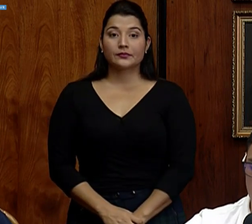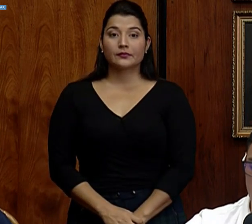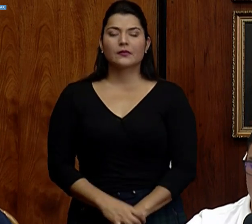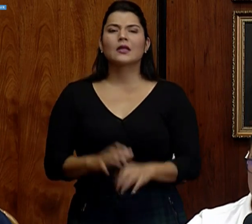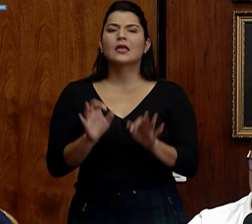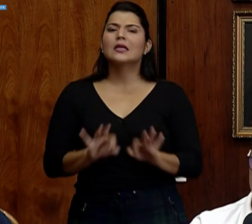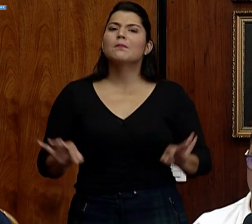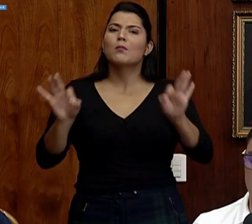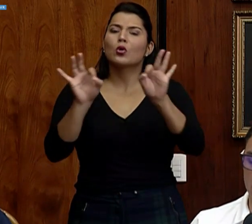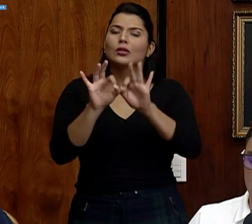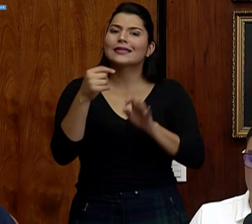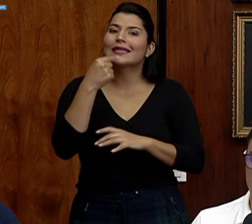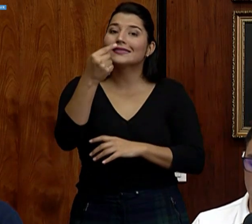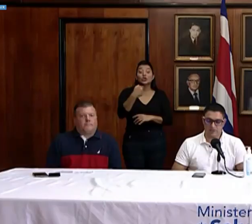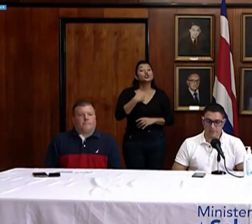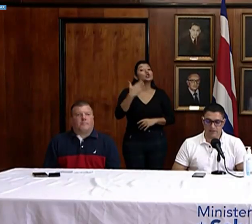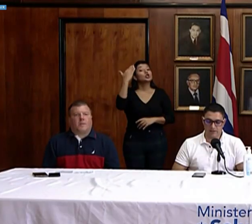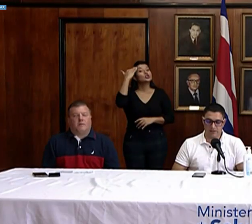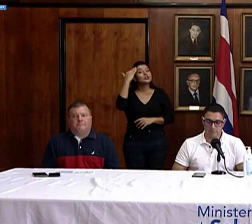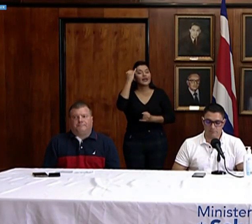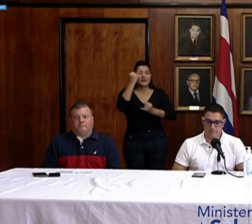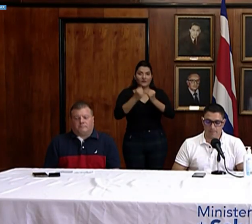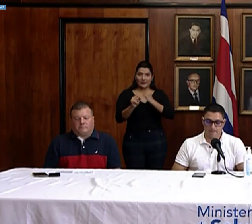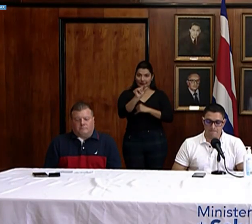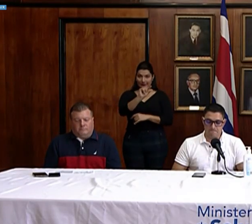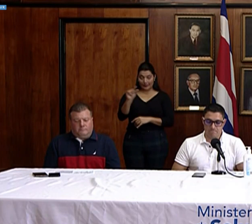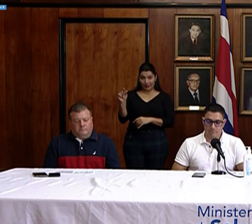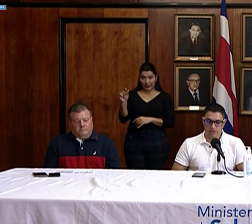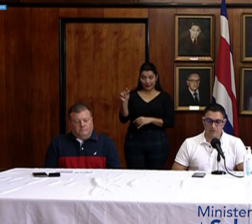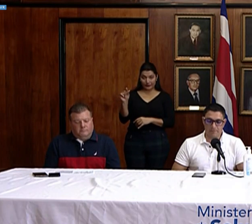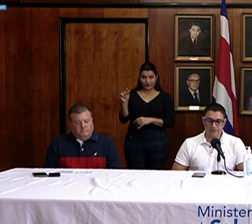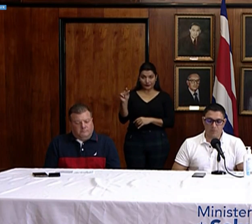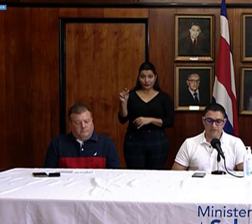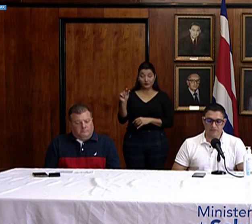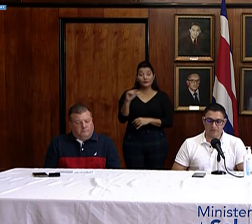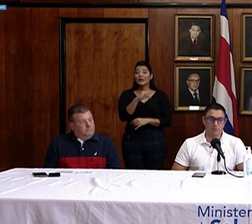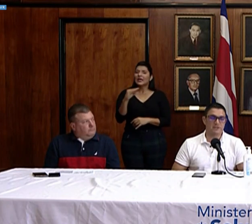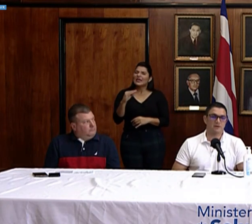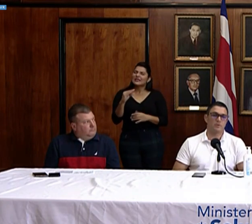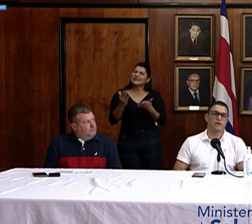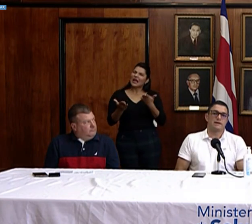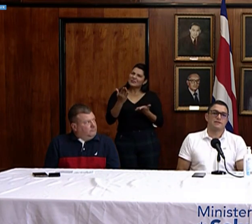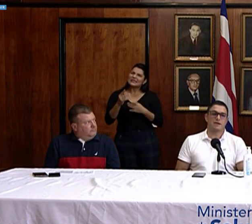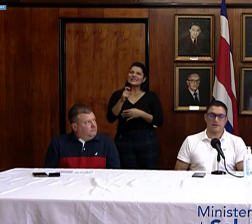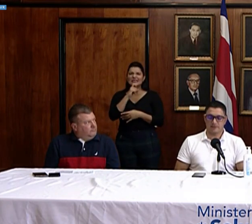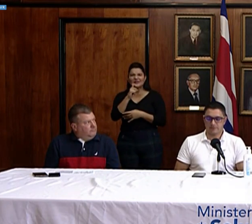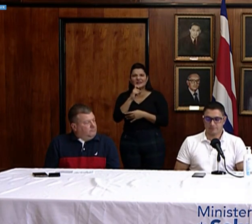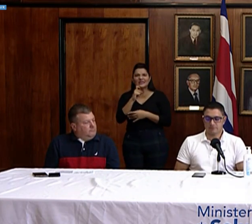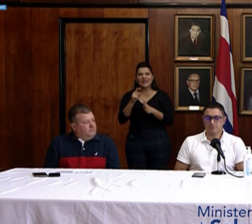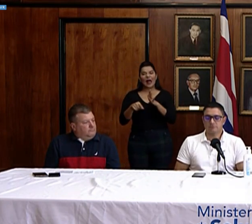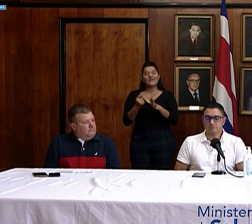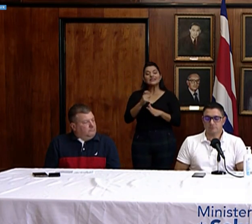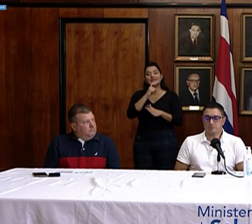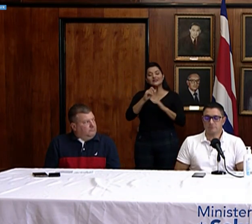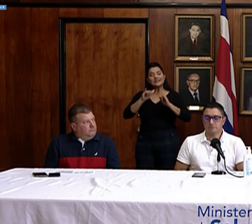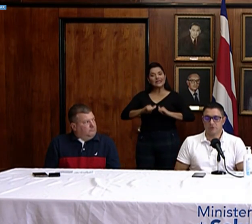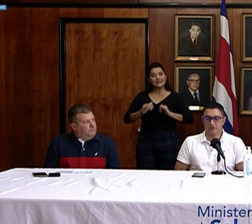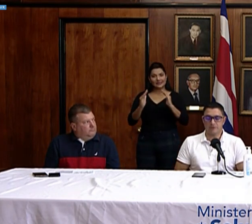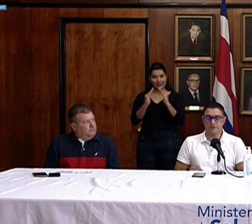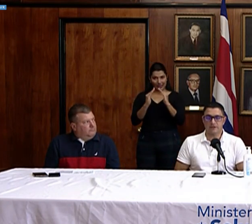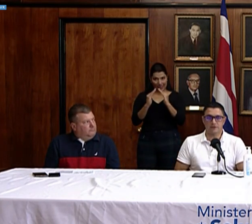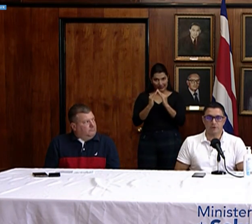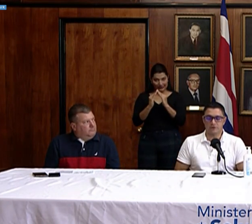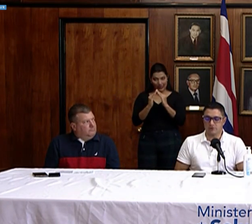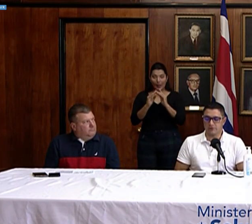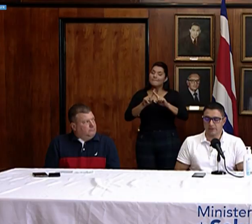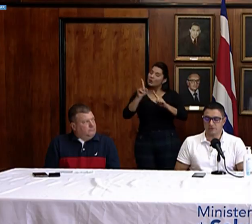Importante indicarlos, o sea, yo sé que los fines de semana y de repente cuesta, cuesta como quedarse en la casa, pero